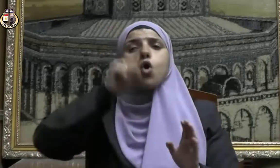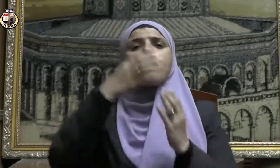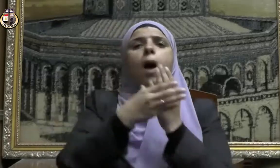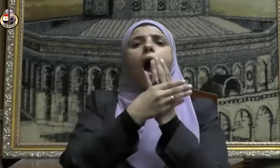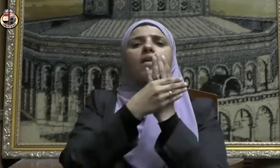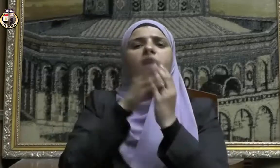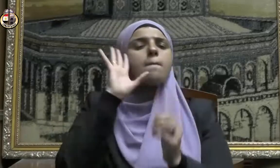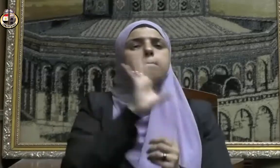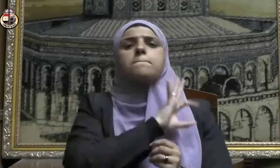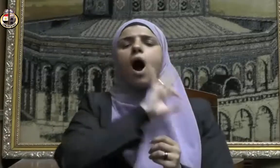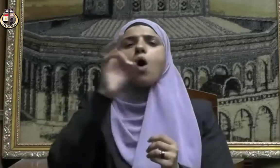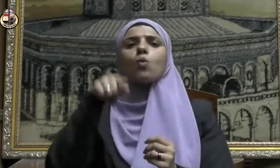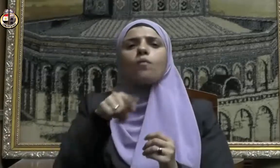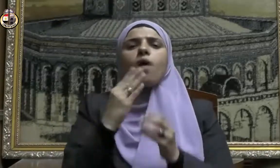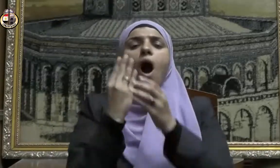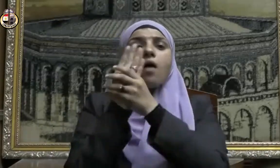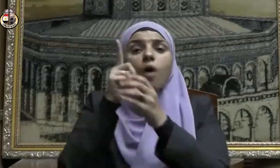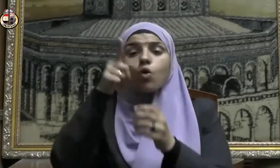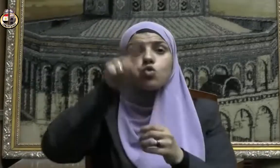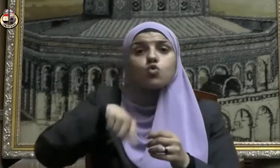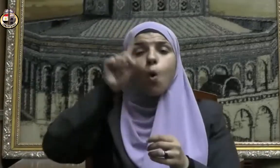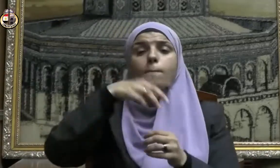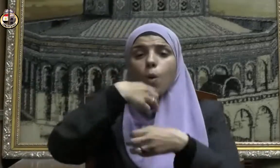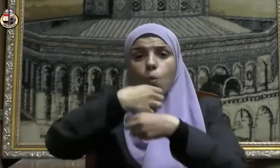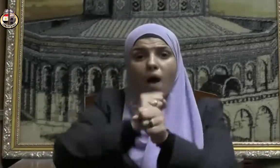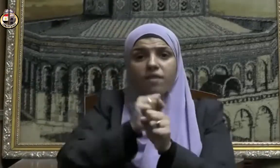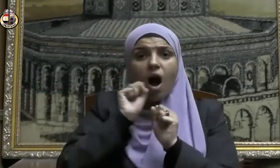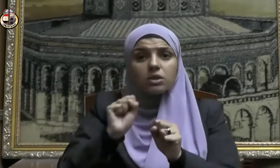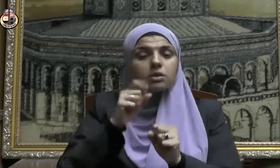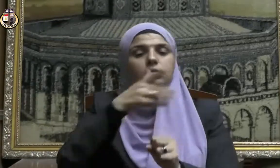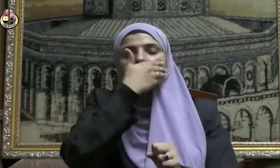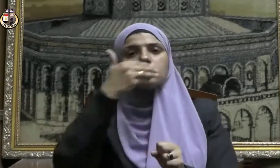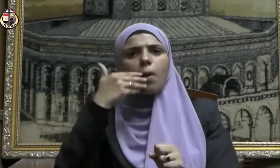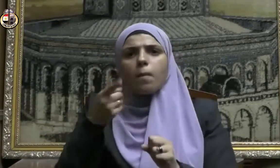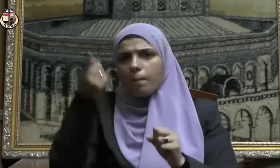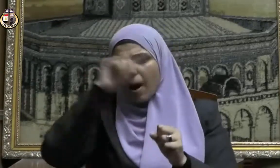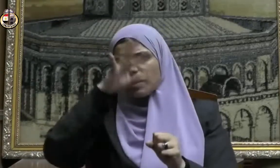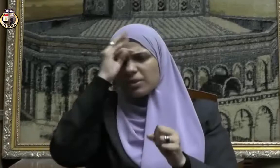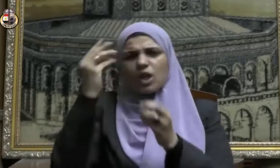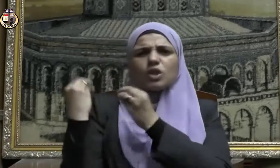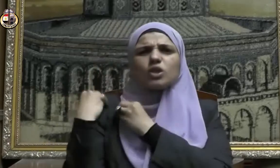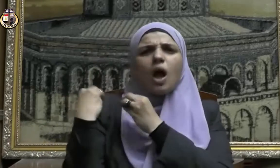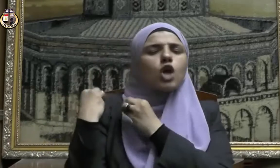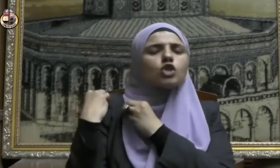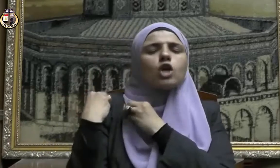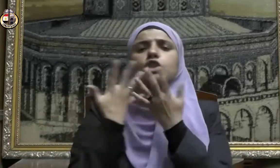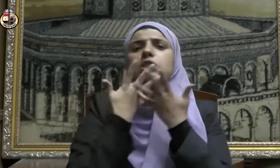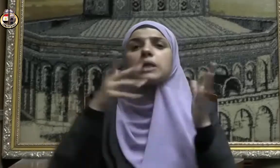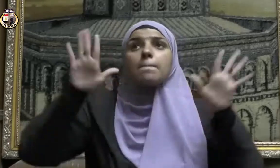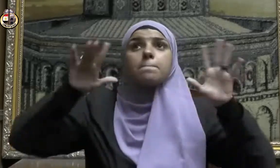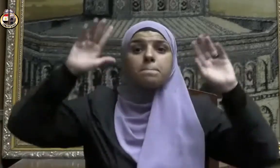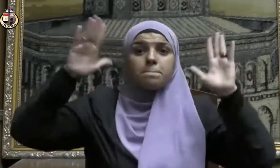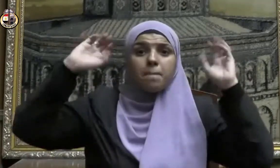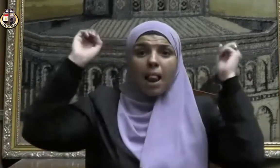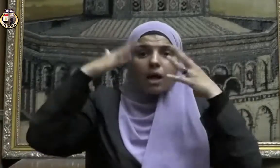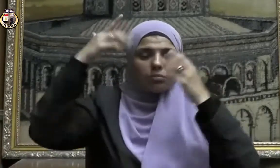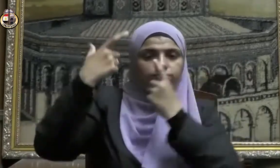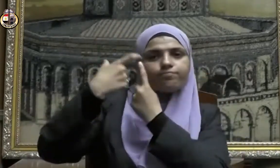عرفة وإنه ليدنو ثم يباهي بهم الملائكة وهو